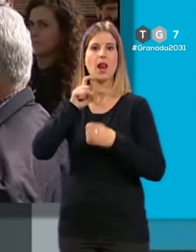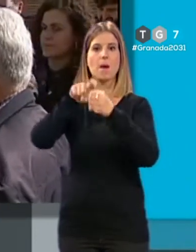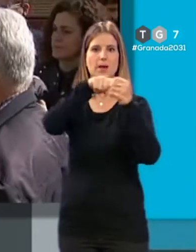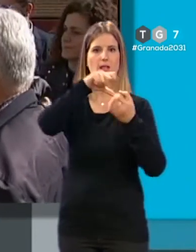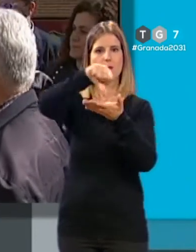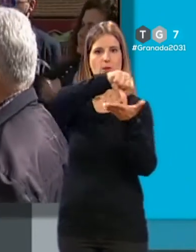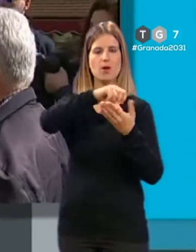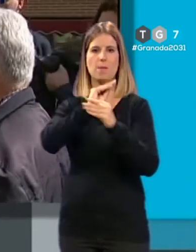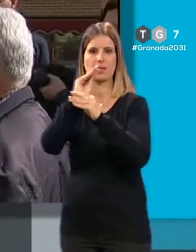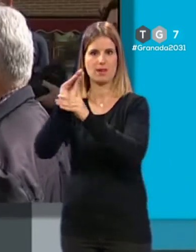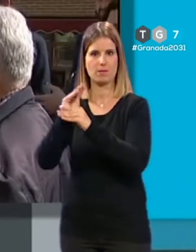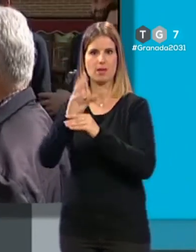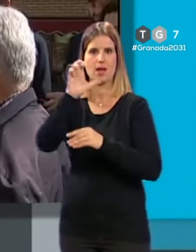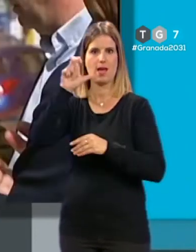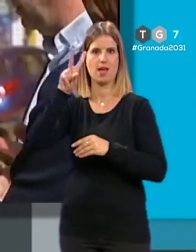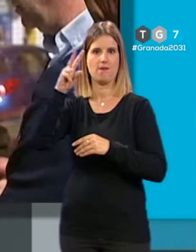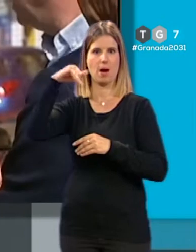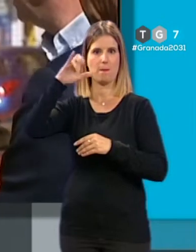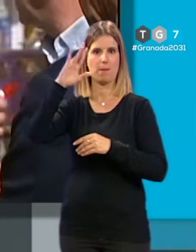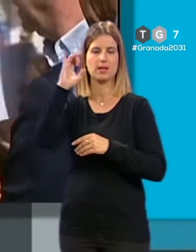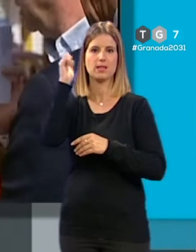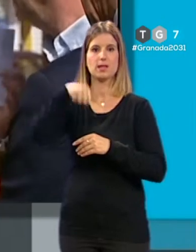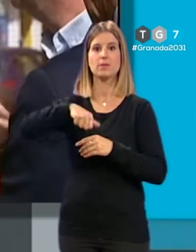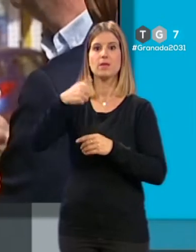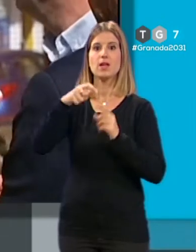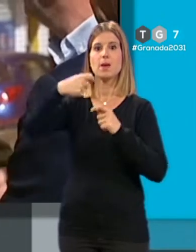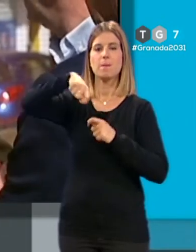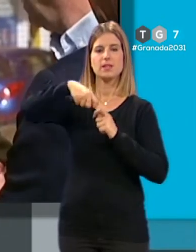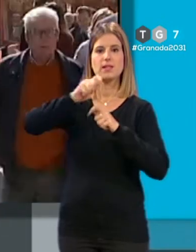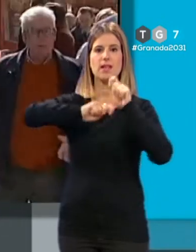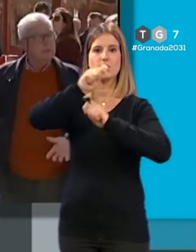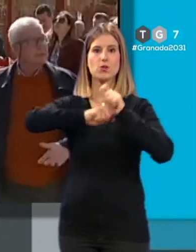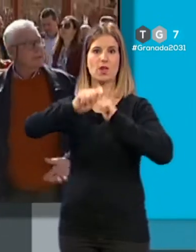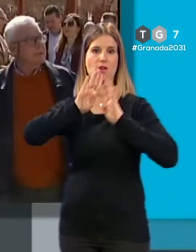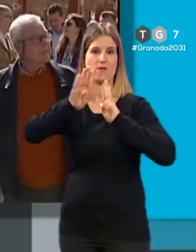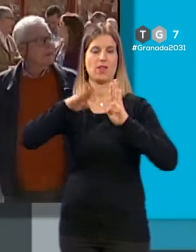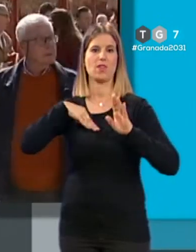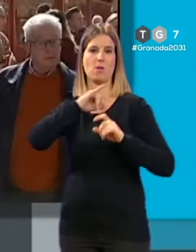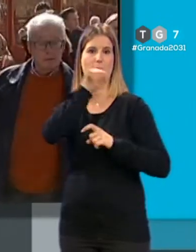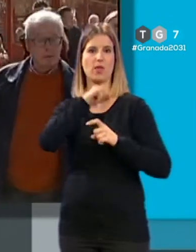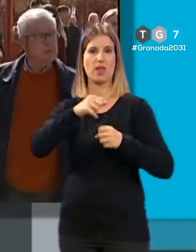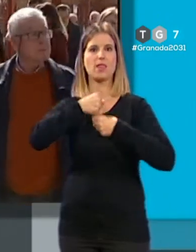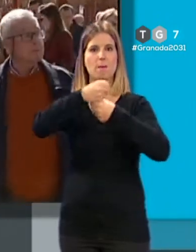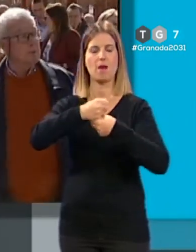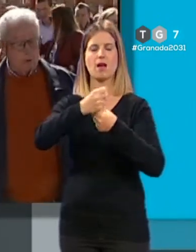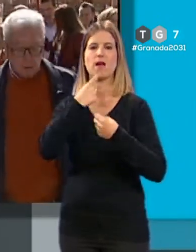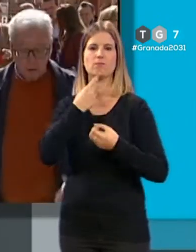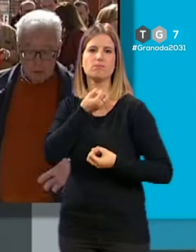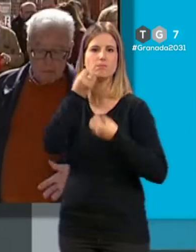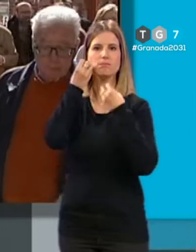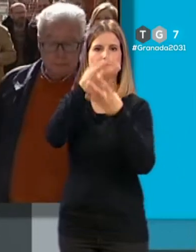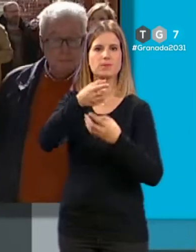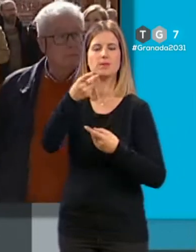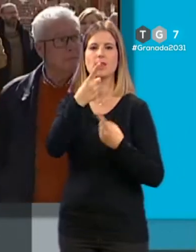Ciudadana y Mantenimiento, Eva Martín. Antonio Ruiz, presidente de la Asociación de Vecinos de Zaidín Vergeles, ha puesto de manifiesto las